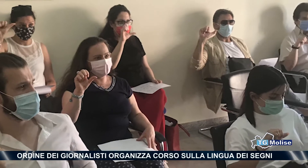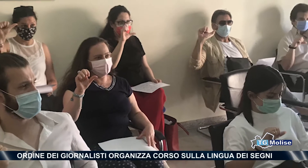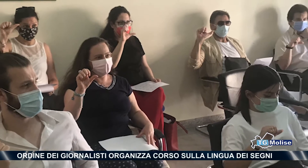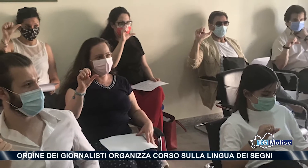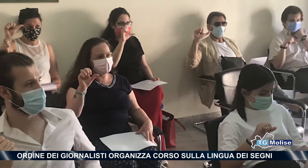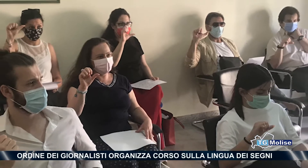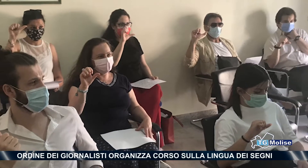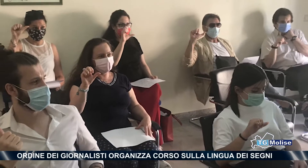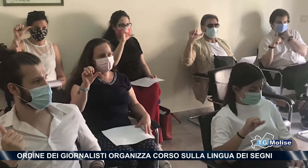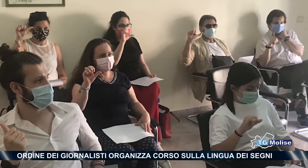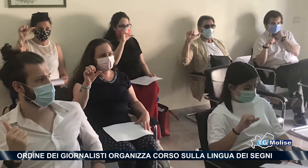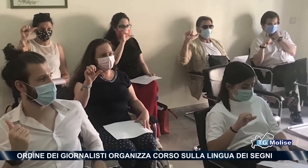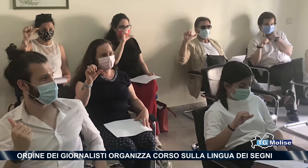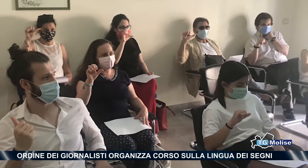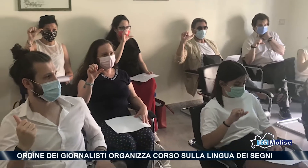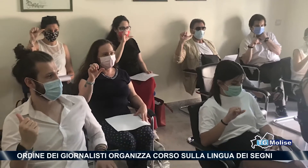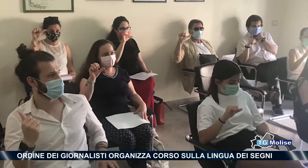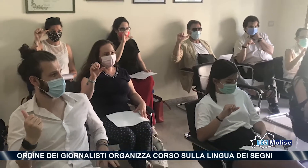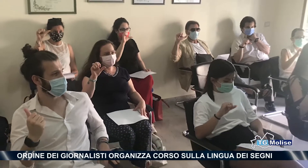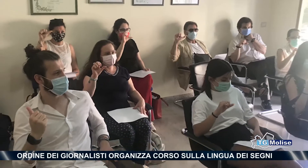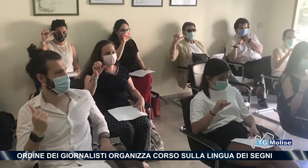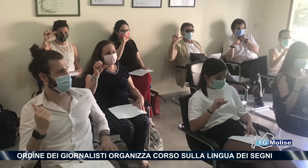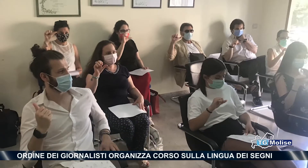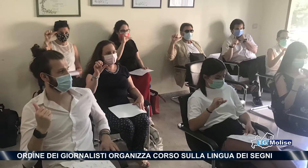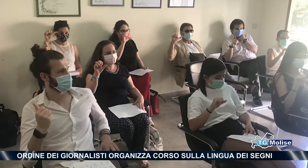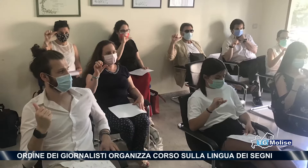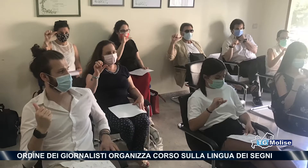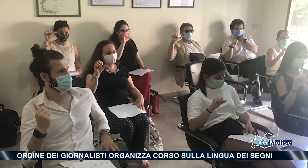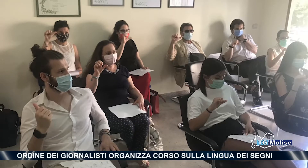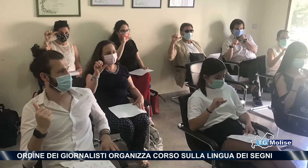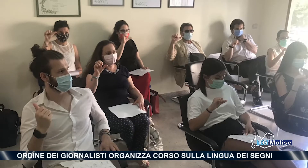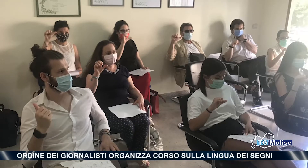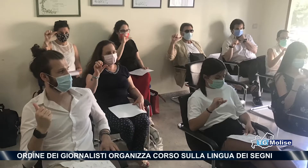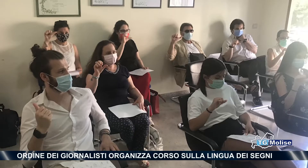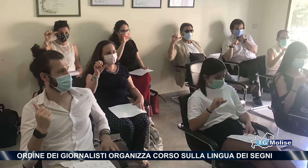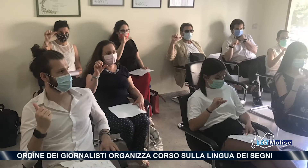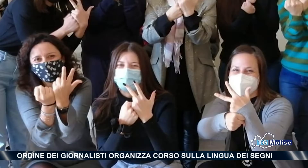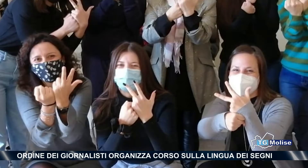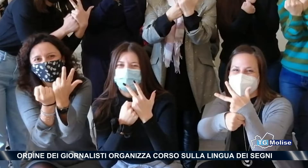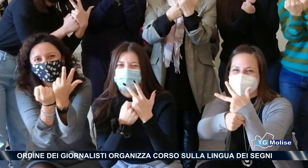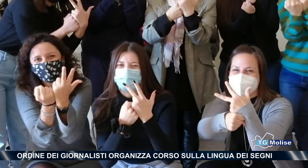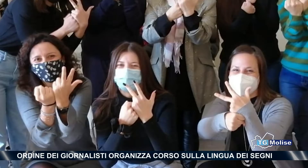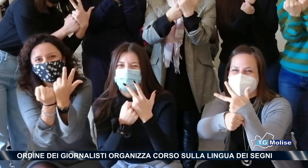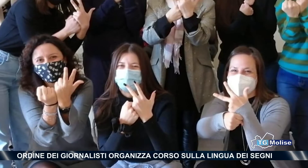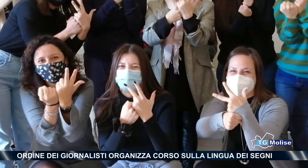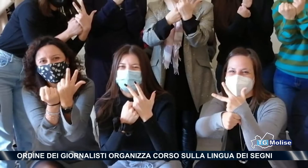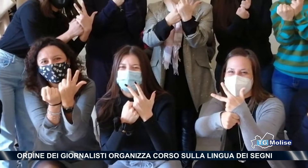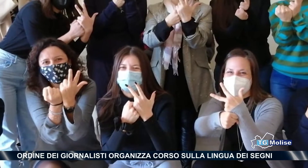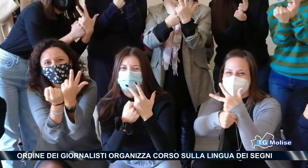lingua dei segni e a tradurre, grazie alla collaborazione di non udenti che hanno accompagnato le lezioni della docente, un'iniziativa quella curata dal